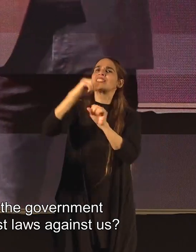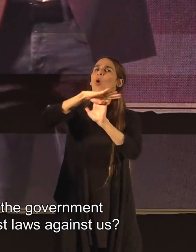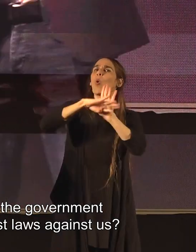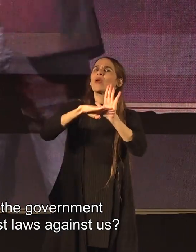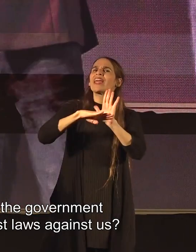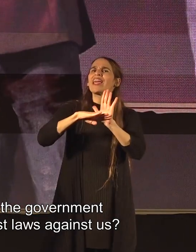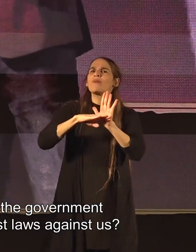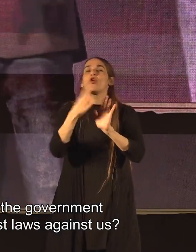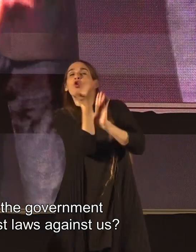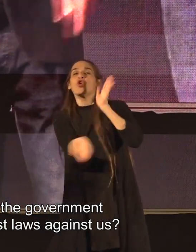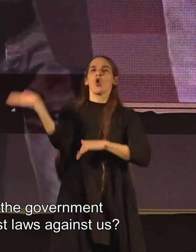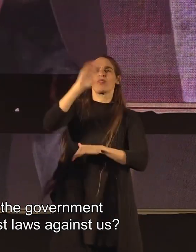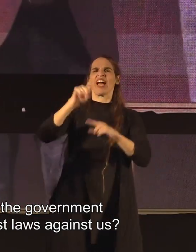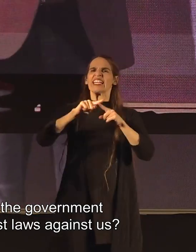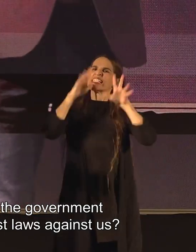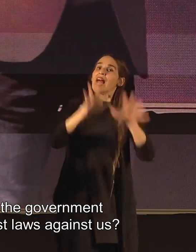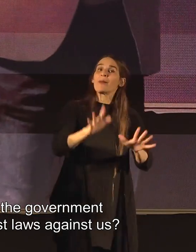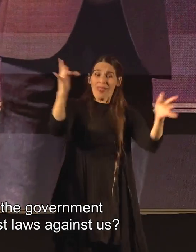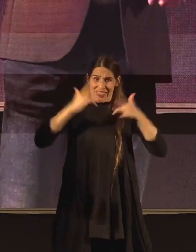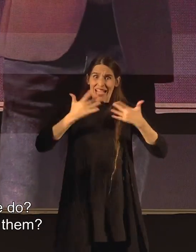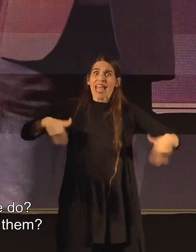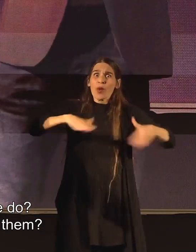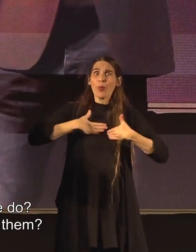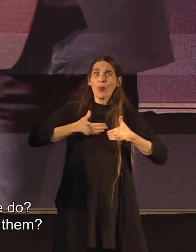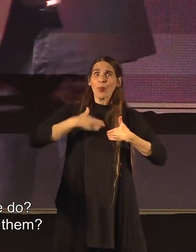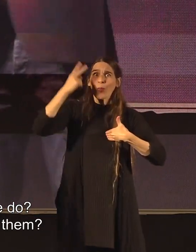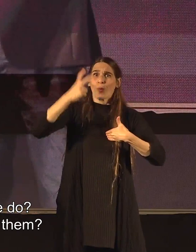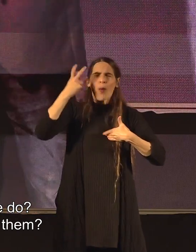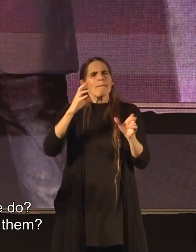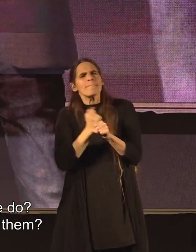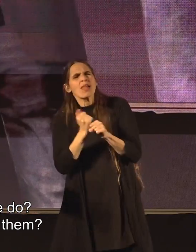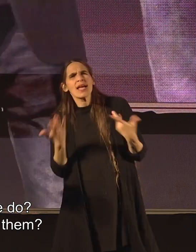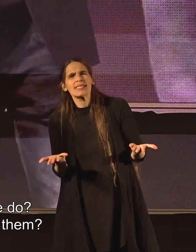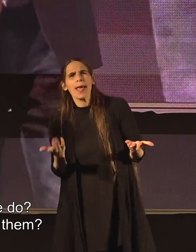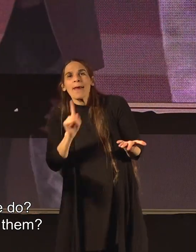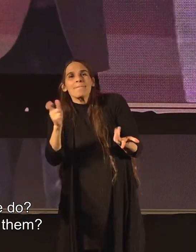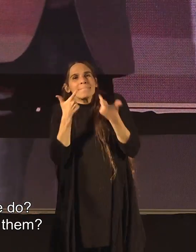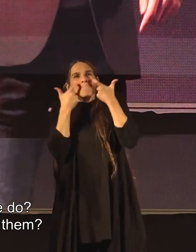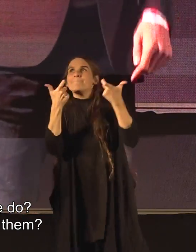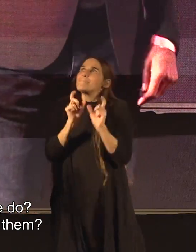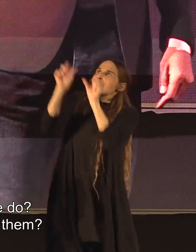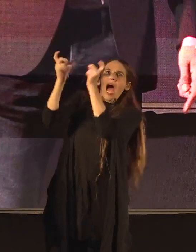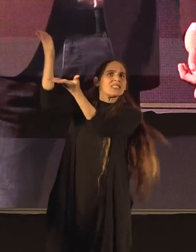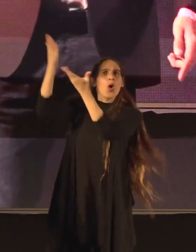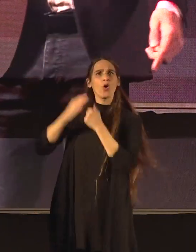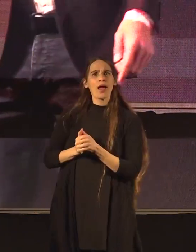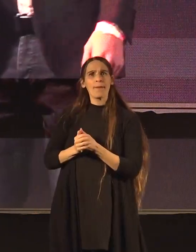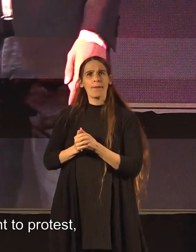חוקים עוד יותר גזעניים נגדנו מה נעשה ומי יעצור אותם